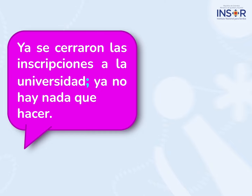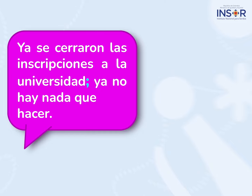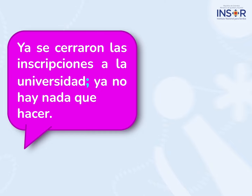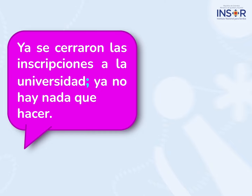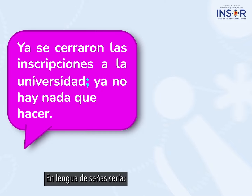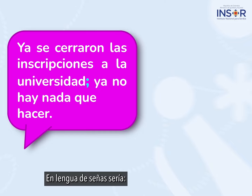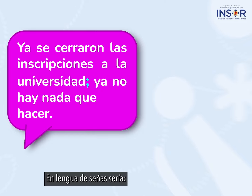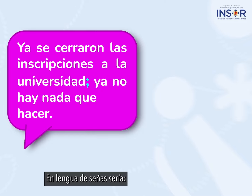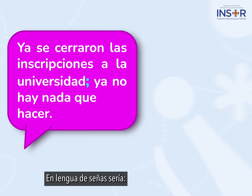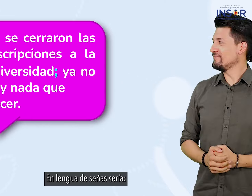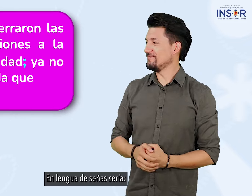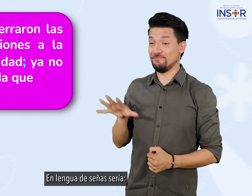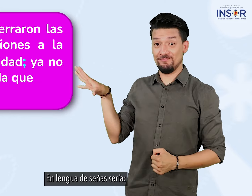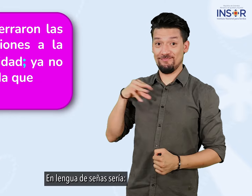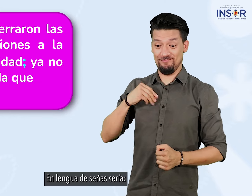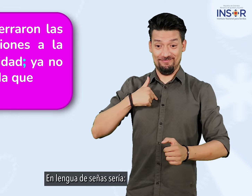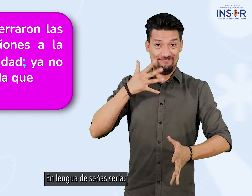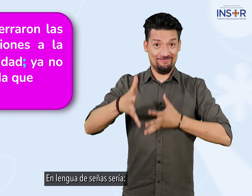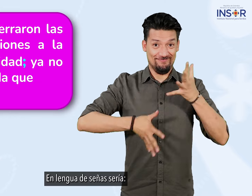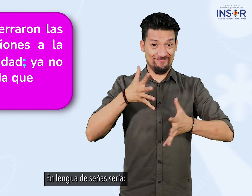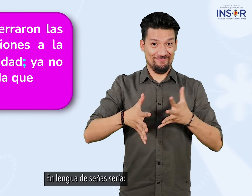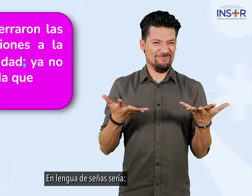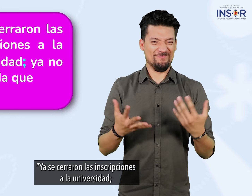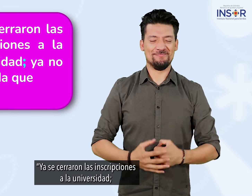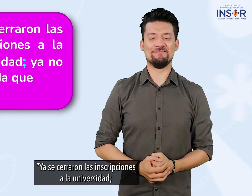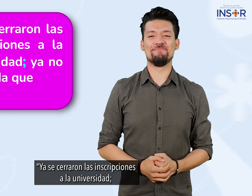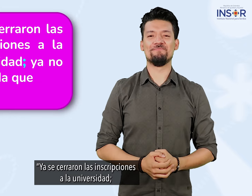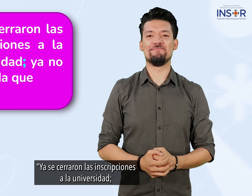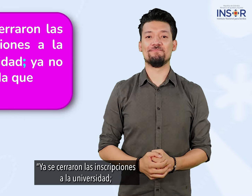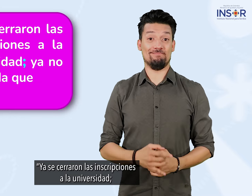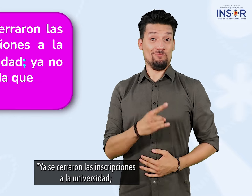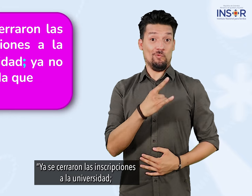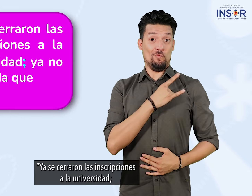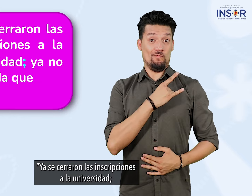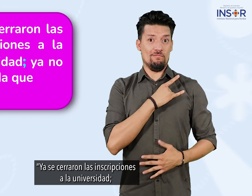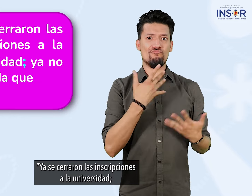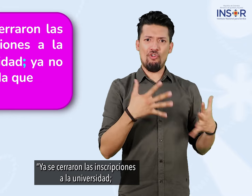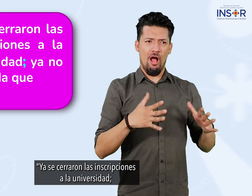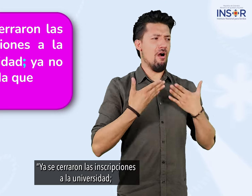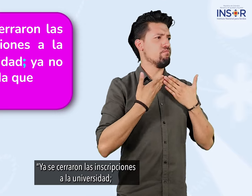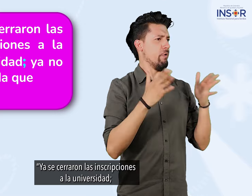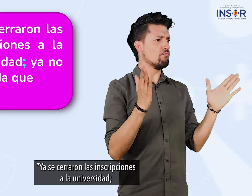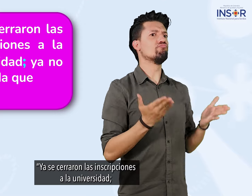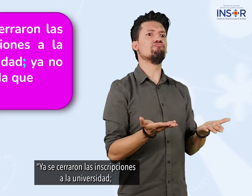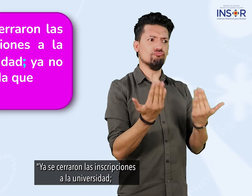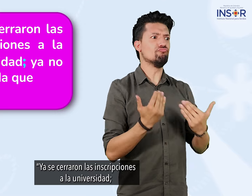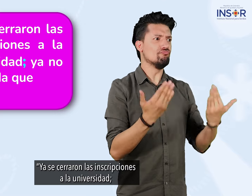en lengua de señas sería ya se cerraron las inscripciones a la universidad